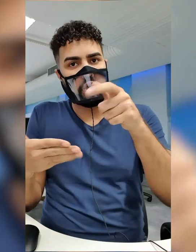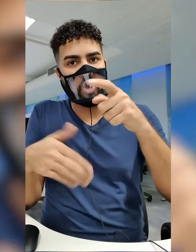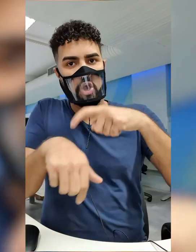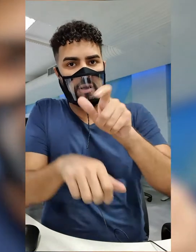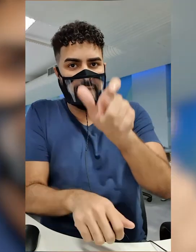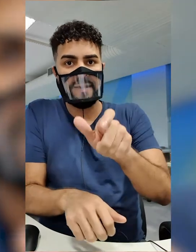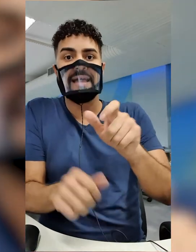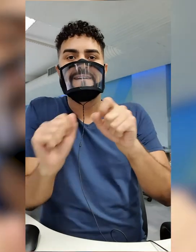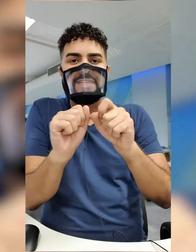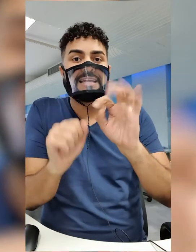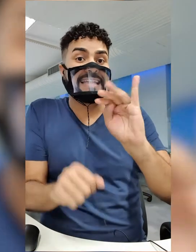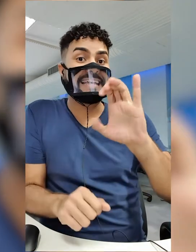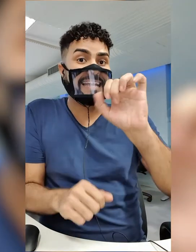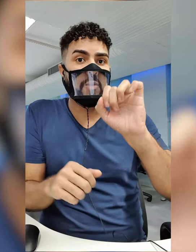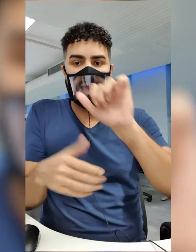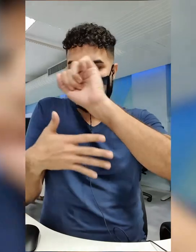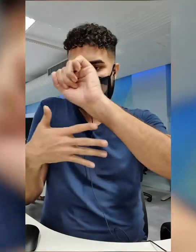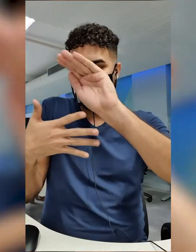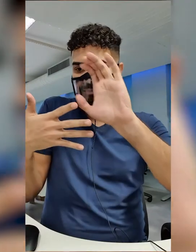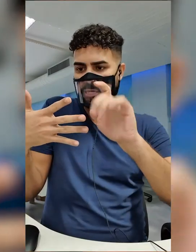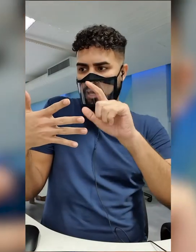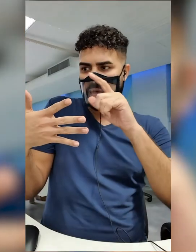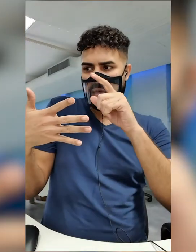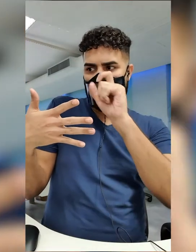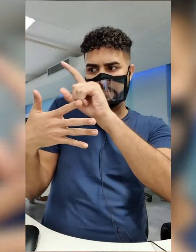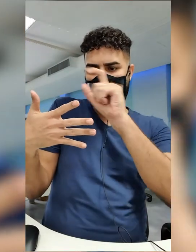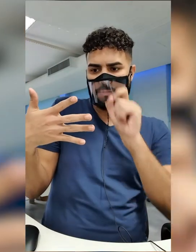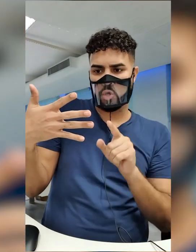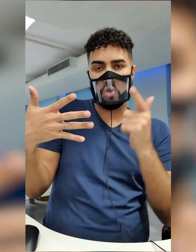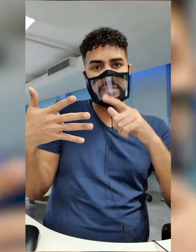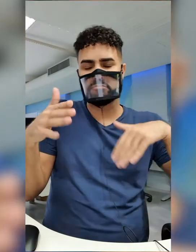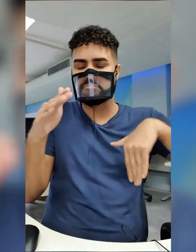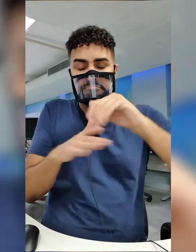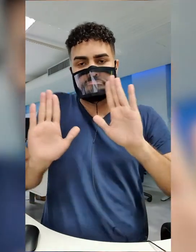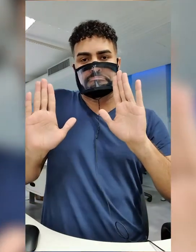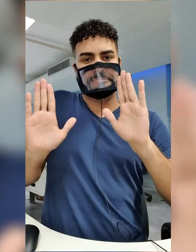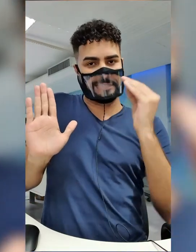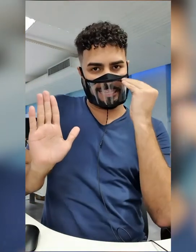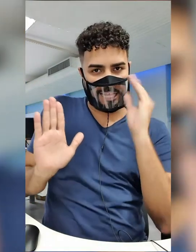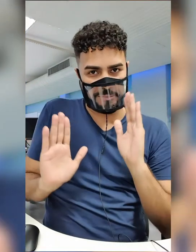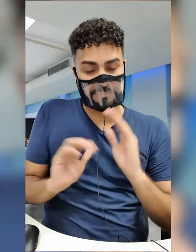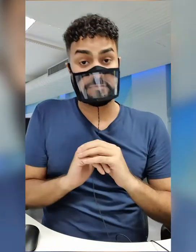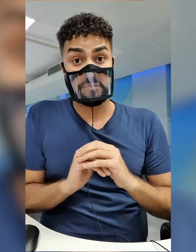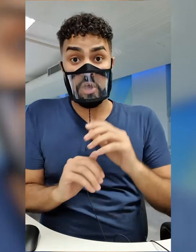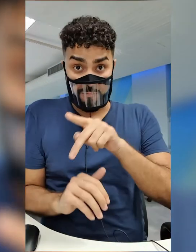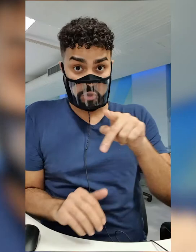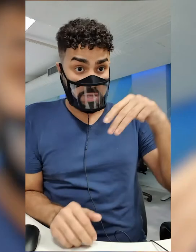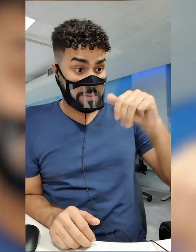candidato pode usar a técnica da eliminação para ter mais chances de acertar um chute. O professor Marcos André explica